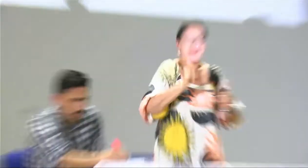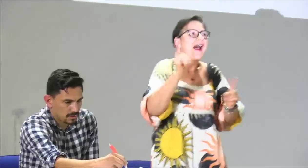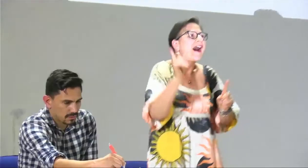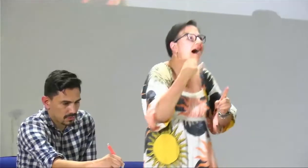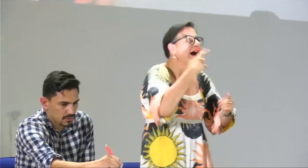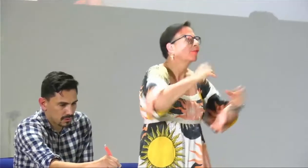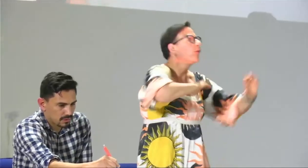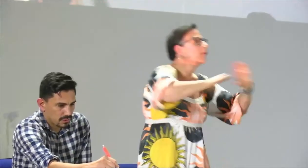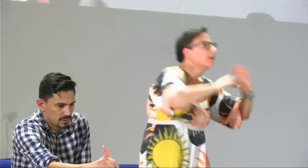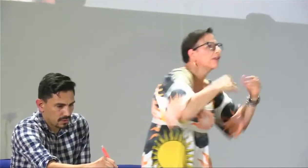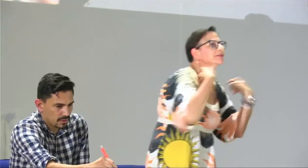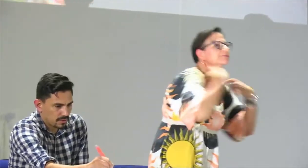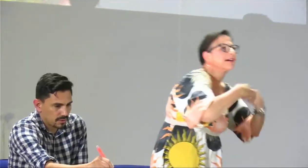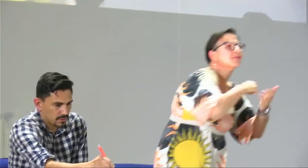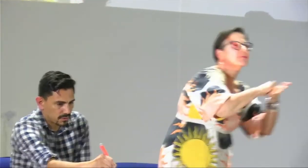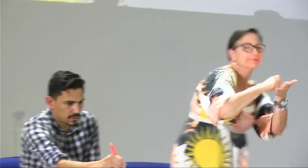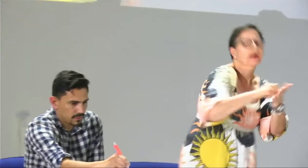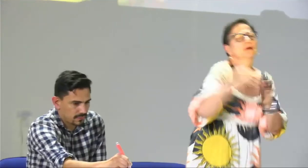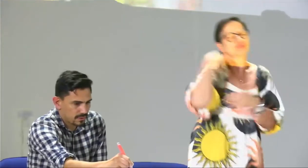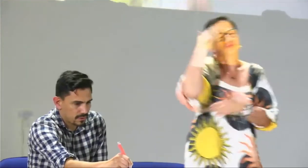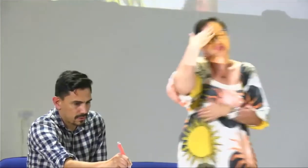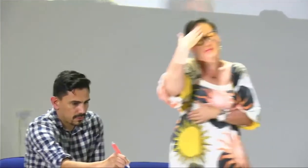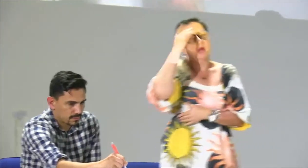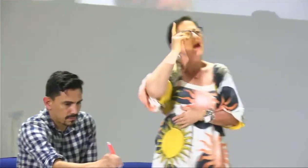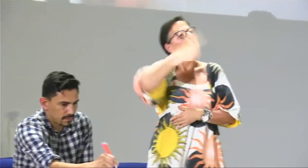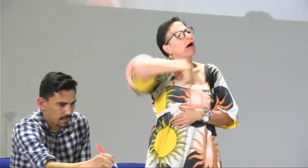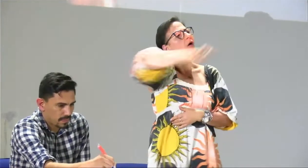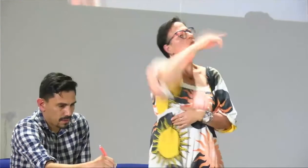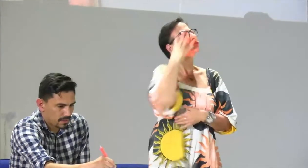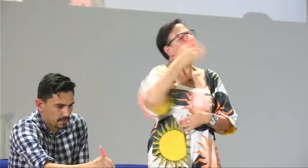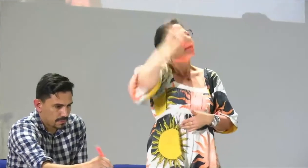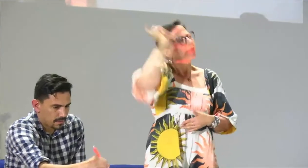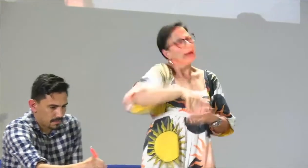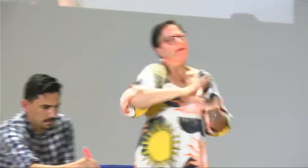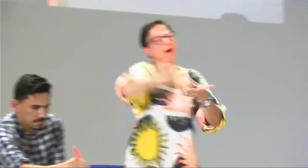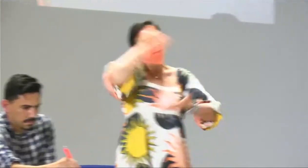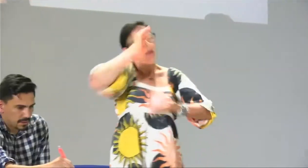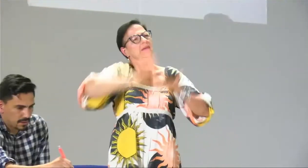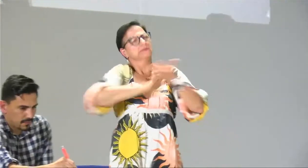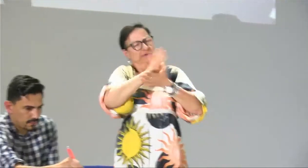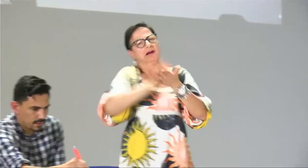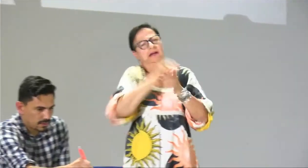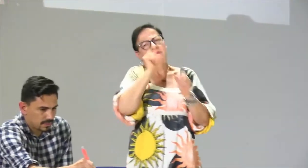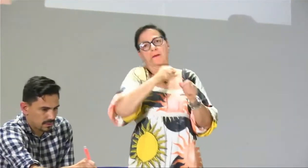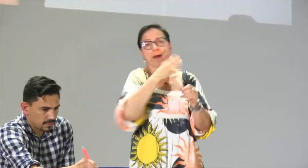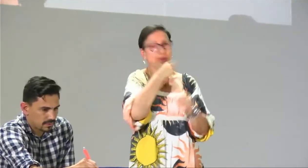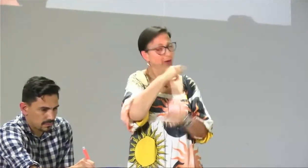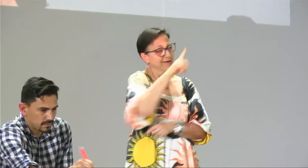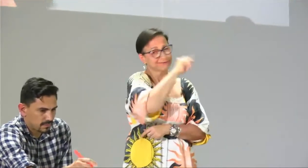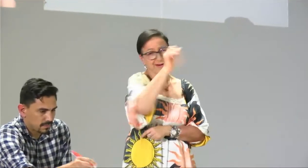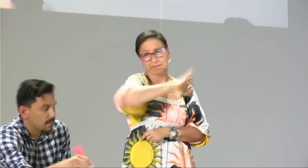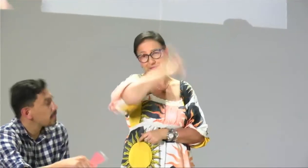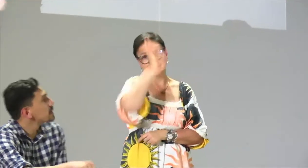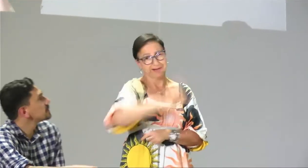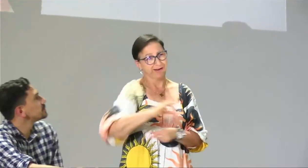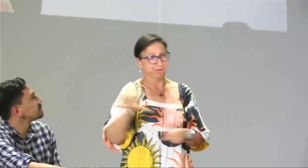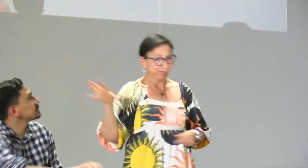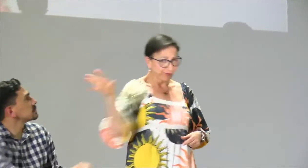24-7 de un intérprete yo sé que los oyentes deben aprender lengua de señas esa es nuestra exigencia pero pues